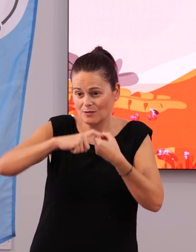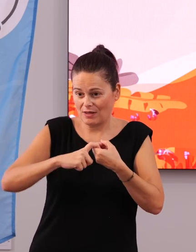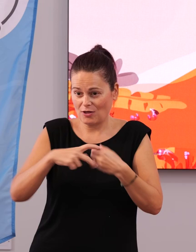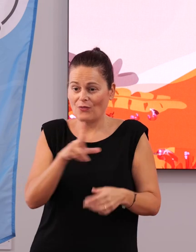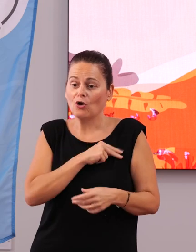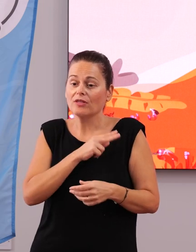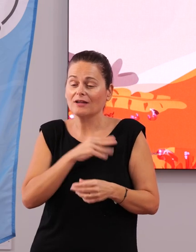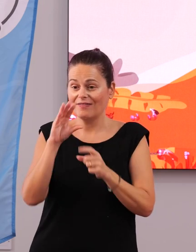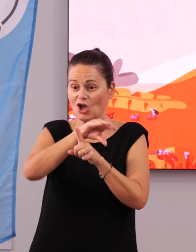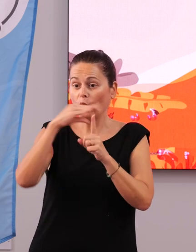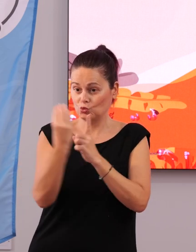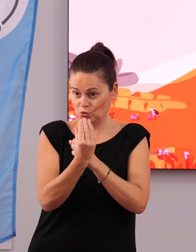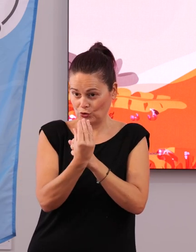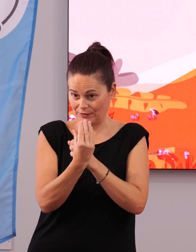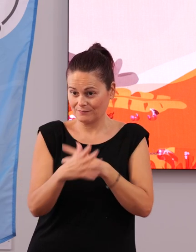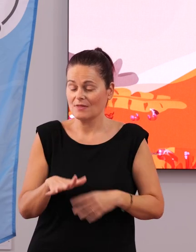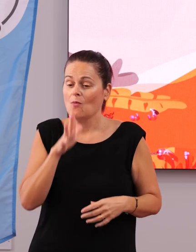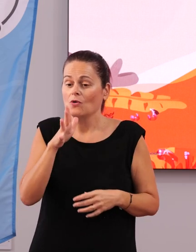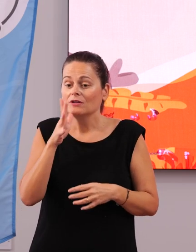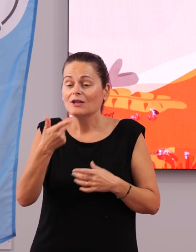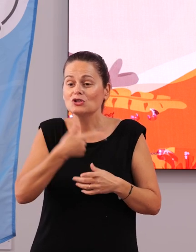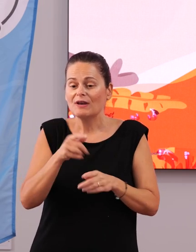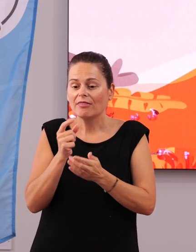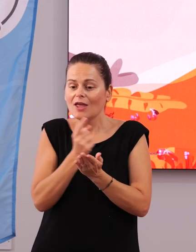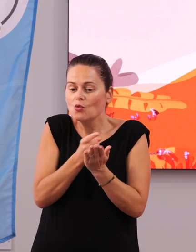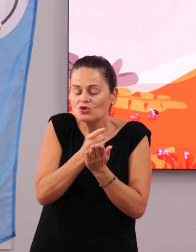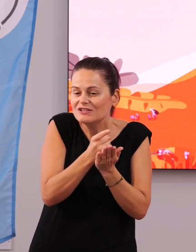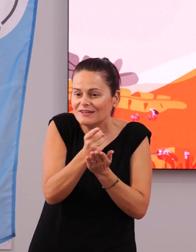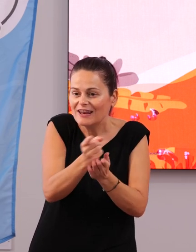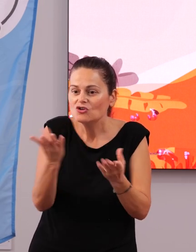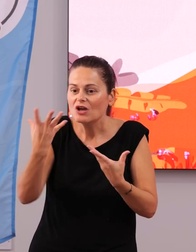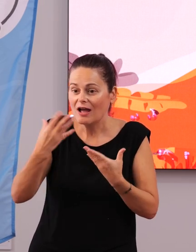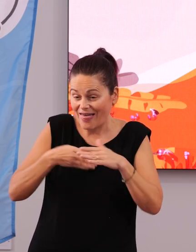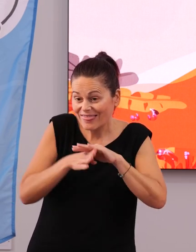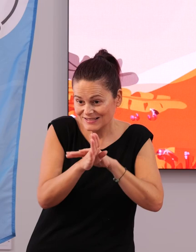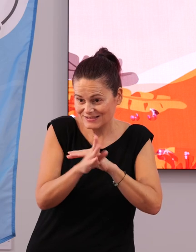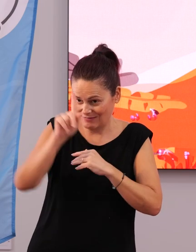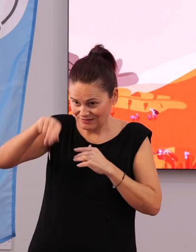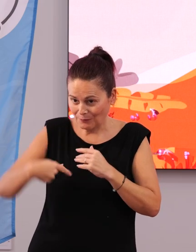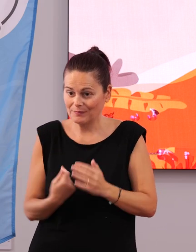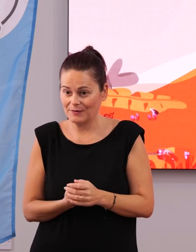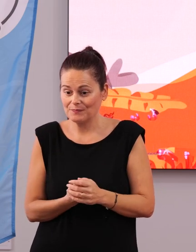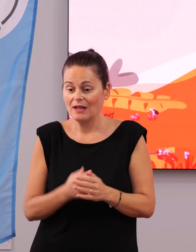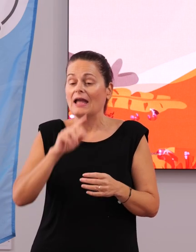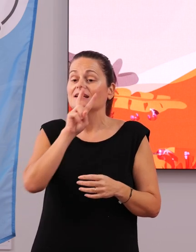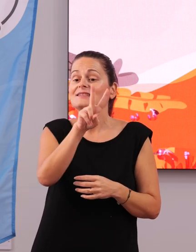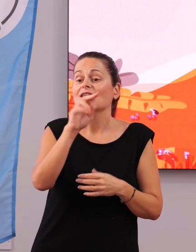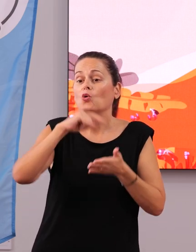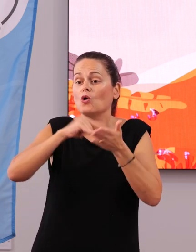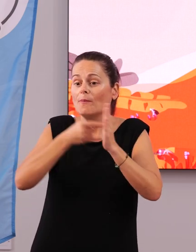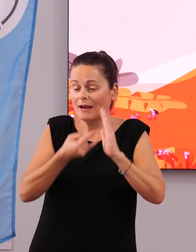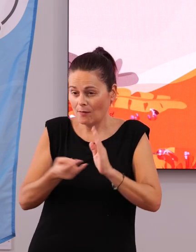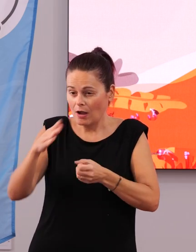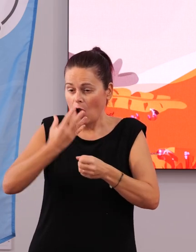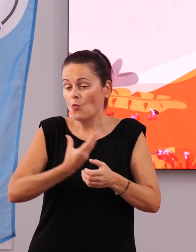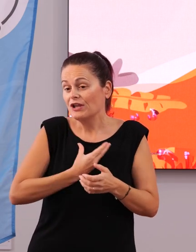Concejalía de Cultura, porque se van a hacer unos itinerarios accesibles. Dentro del segundo plan municipal de discapacidad